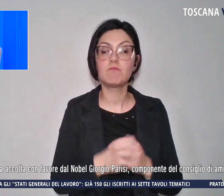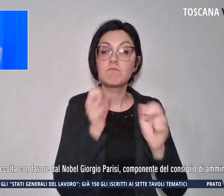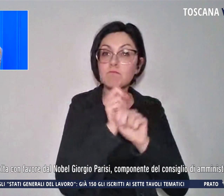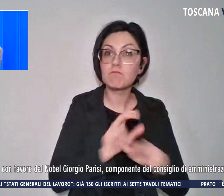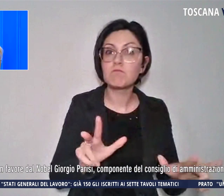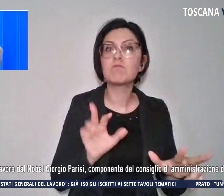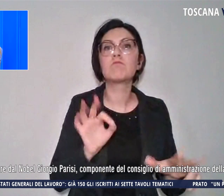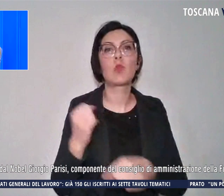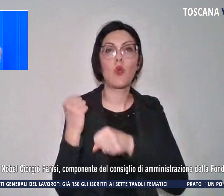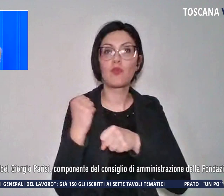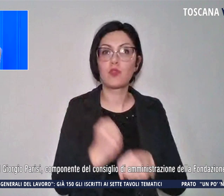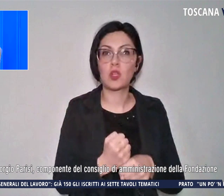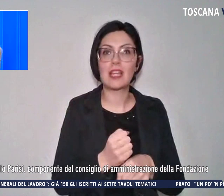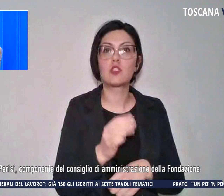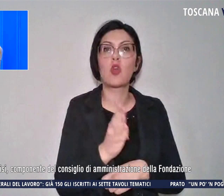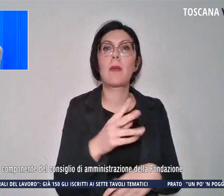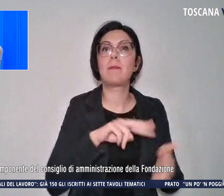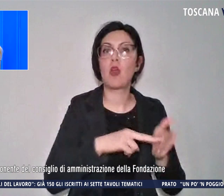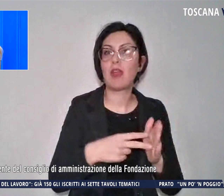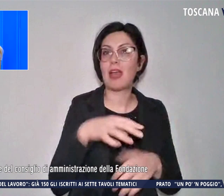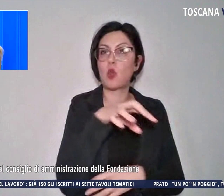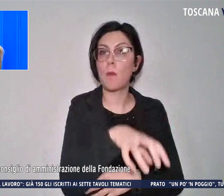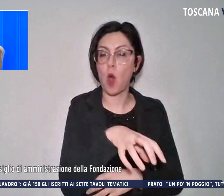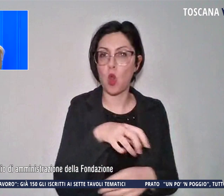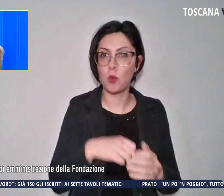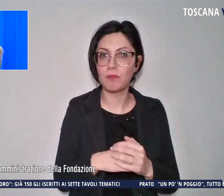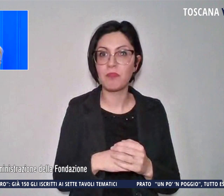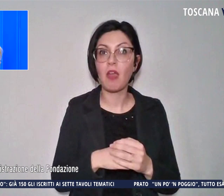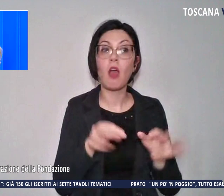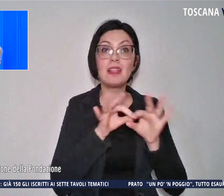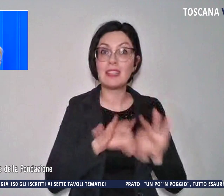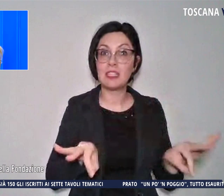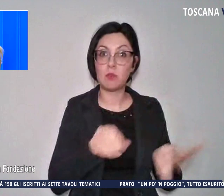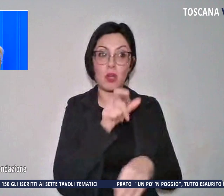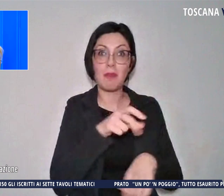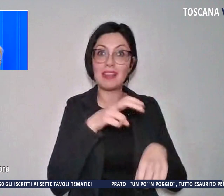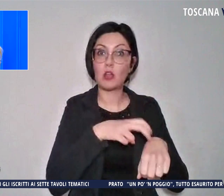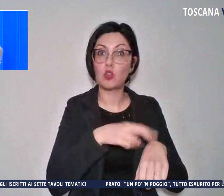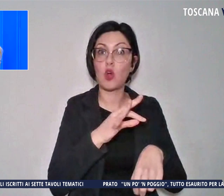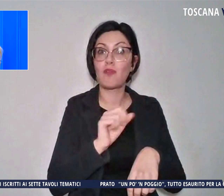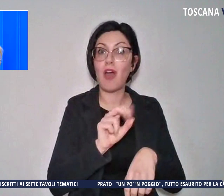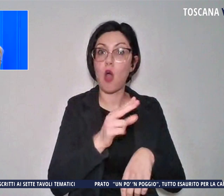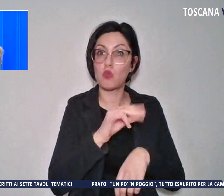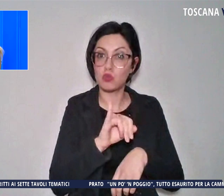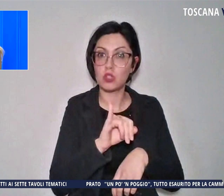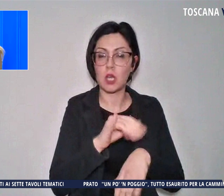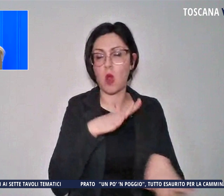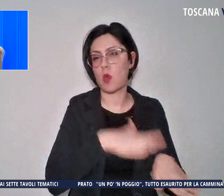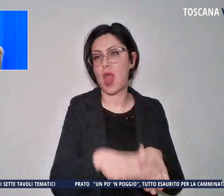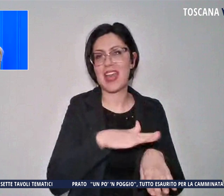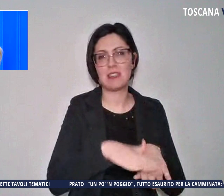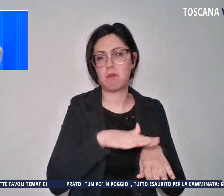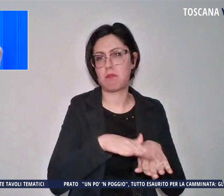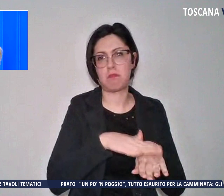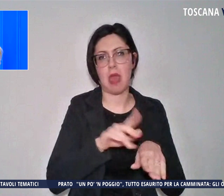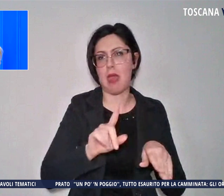Fondazione Biotecnopolo, la disponibilità di Fauci fra i massimi esperti mondiali nel